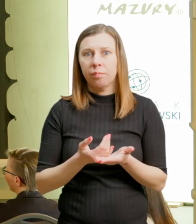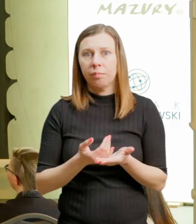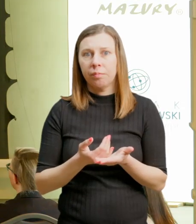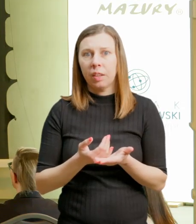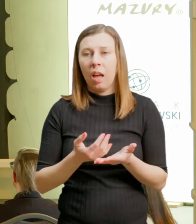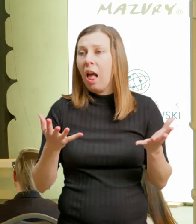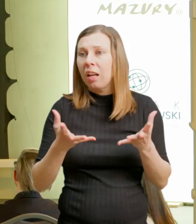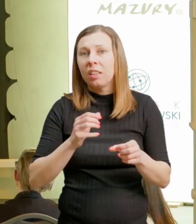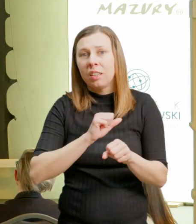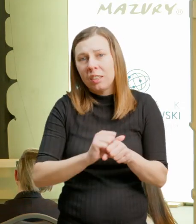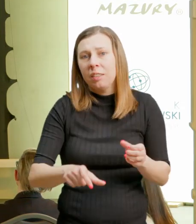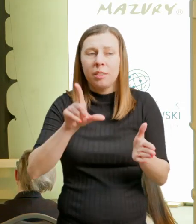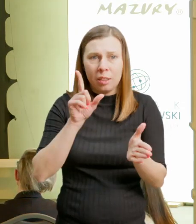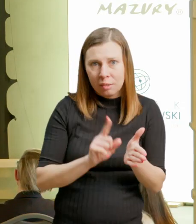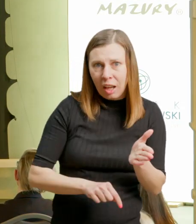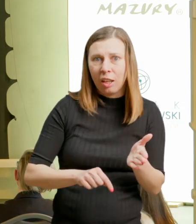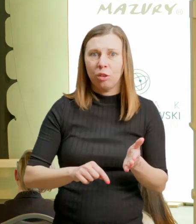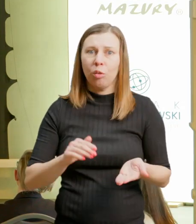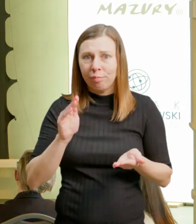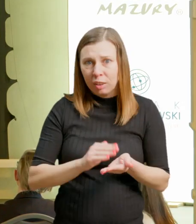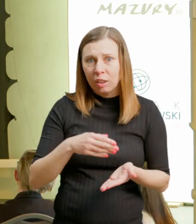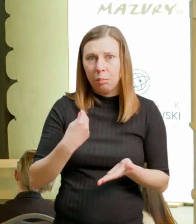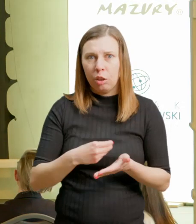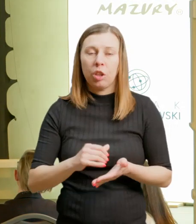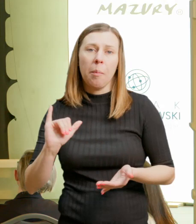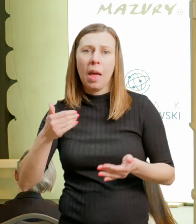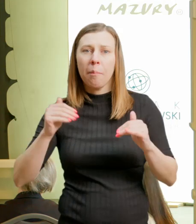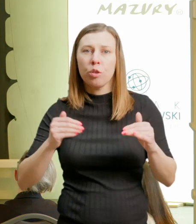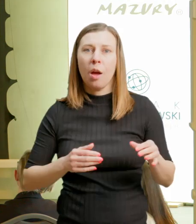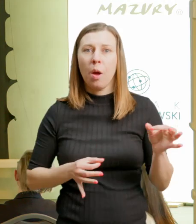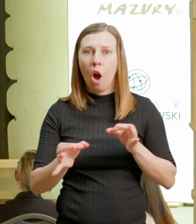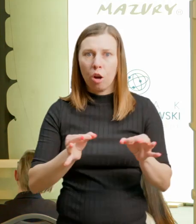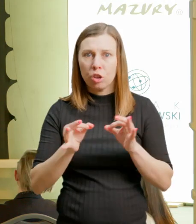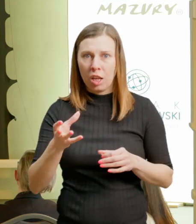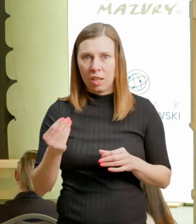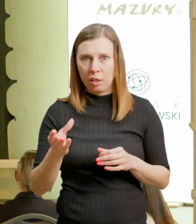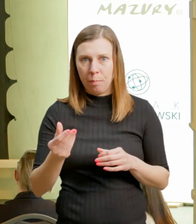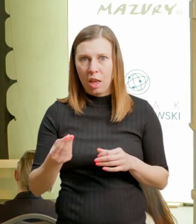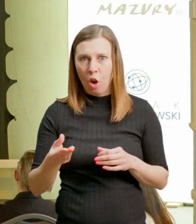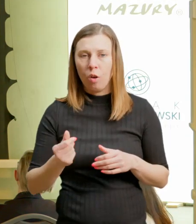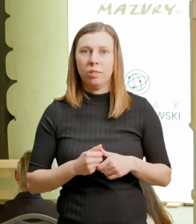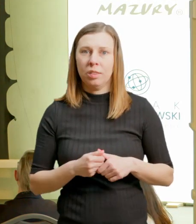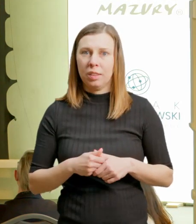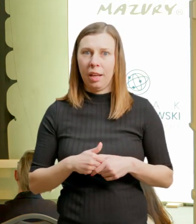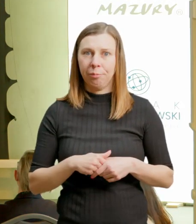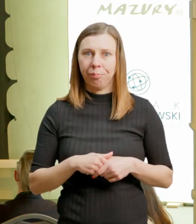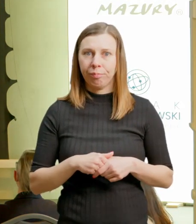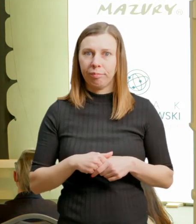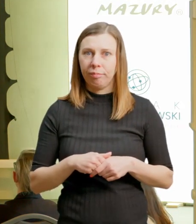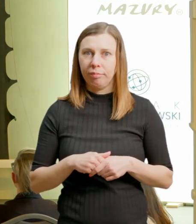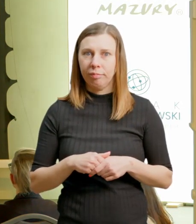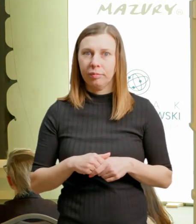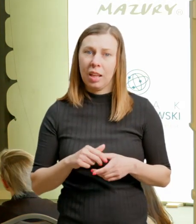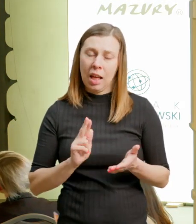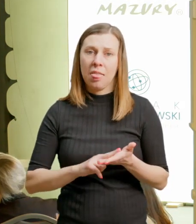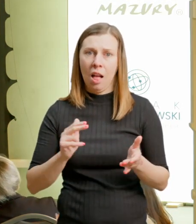pieniądze? Te pieniądze, które przeznaczamy na organizację turystyki? No właśnie w taki sposób, żebyśmy mogli planować podróże poza